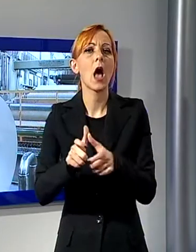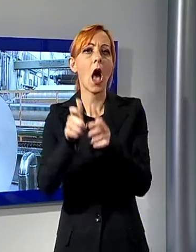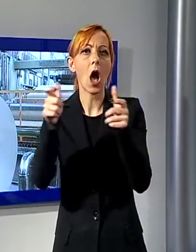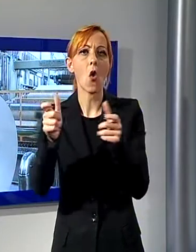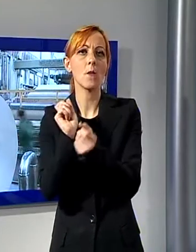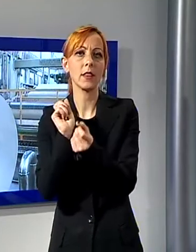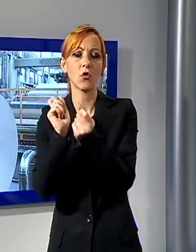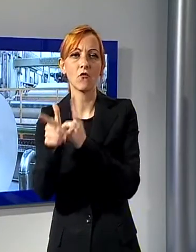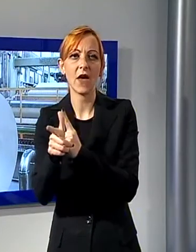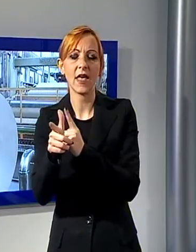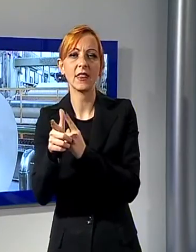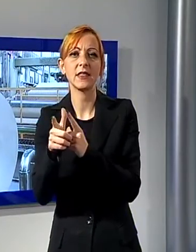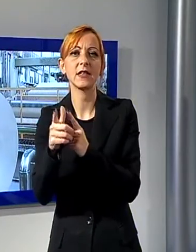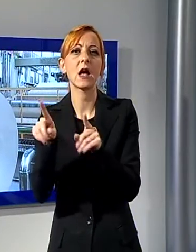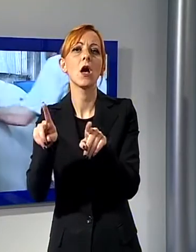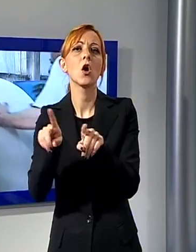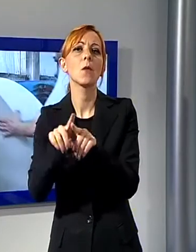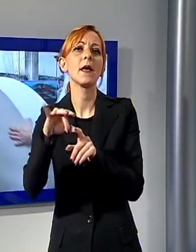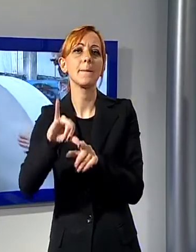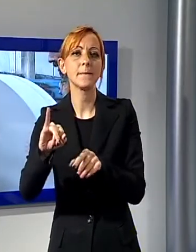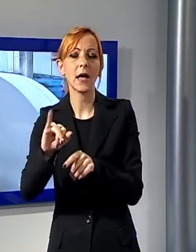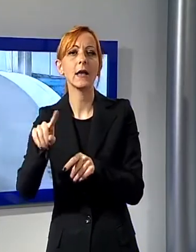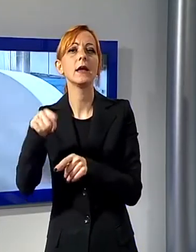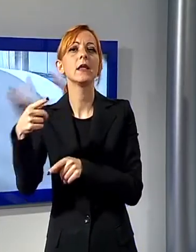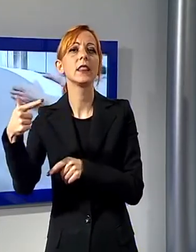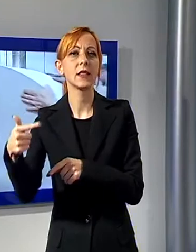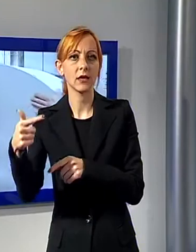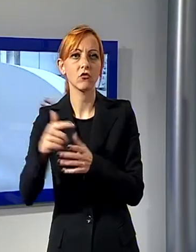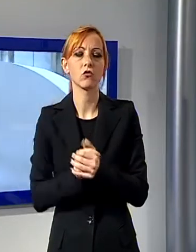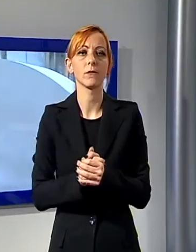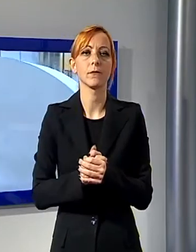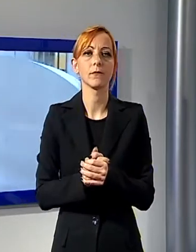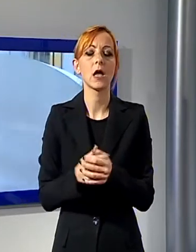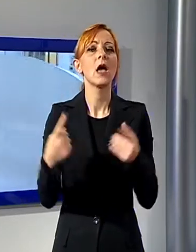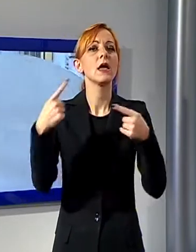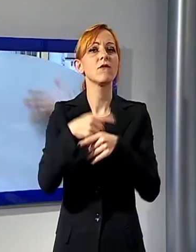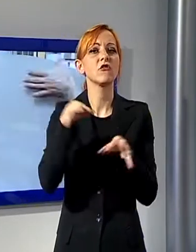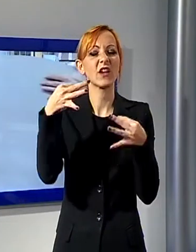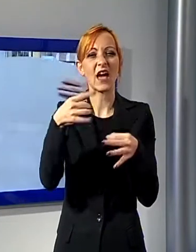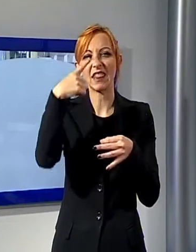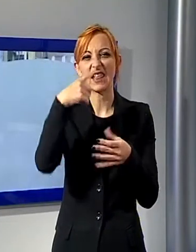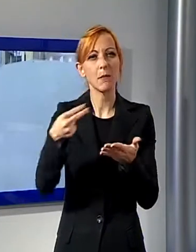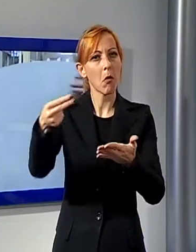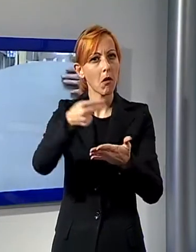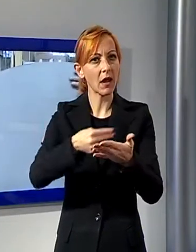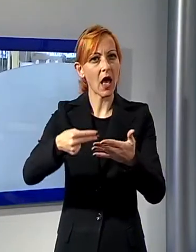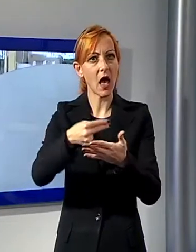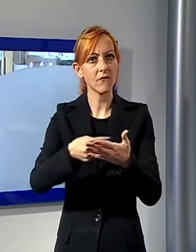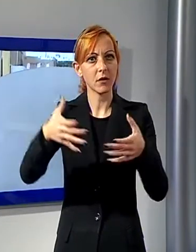e il tissue, mentre una flessione è stata registrata dalle carte per uso grafico. Dati però che vanno letti in relazione all'export,